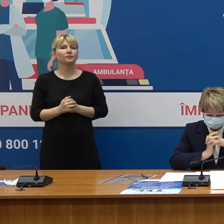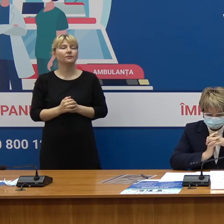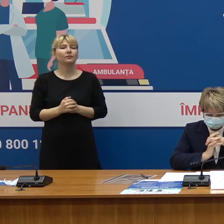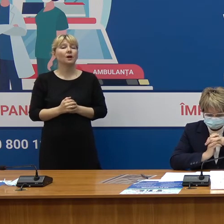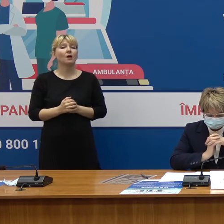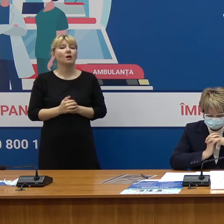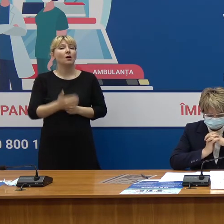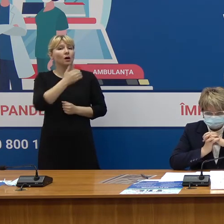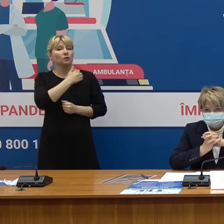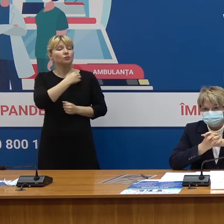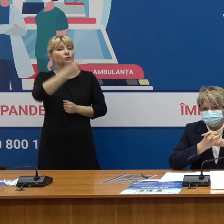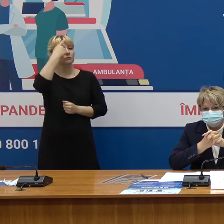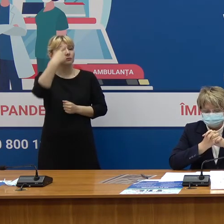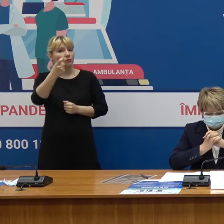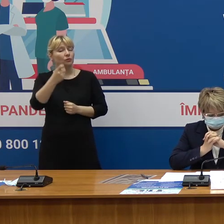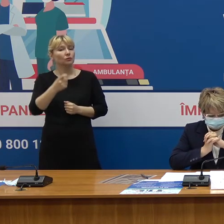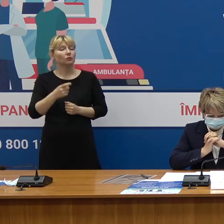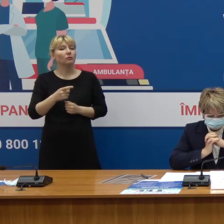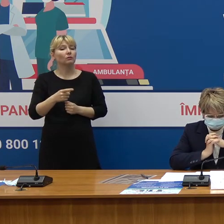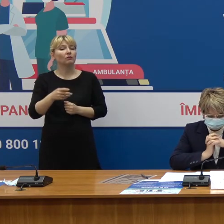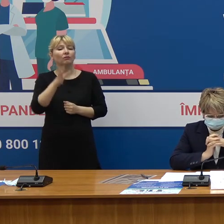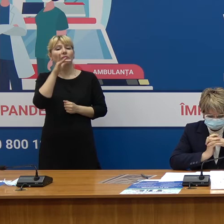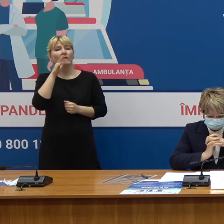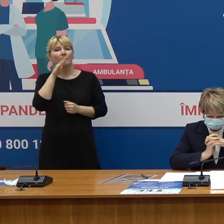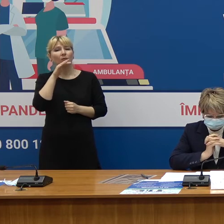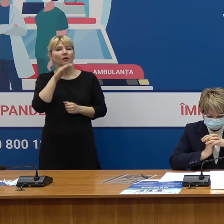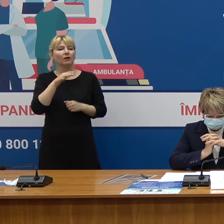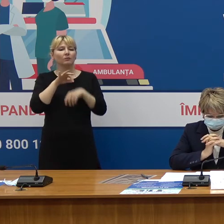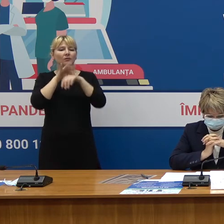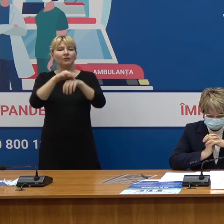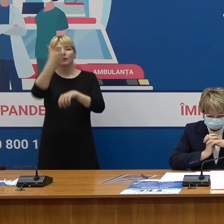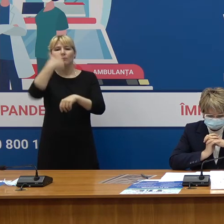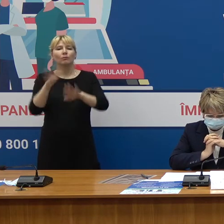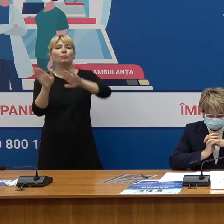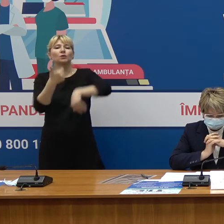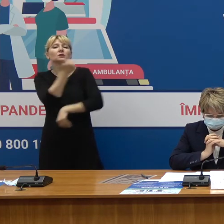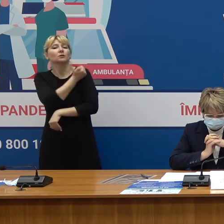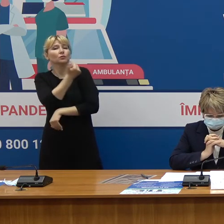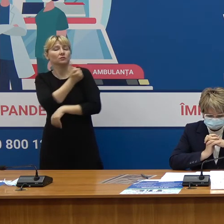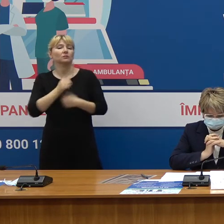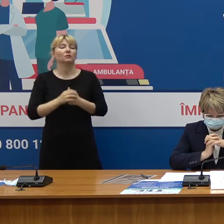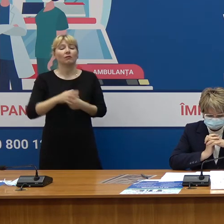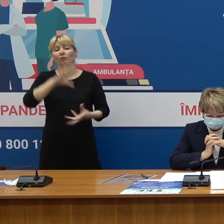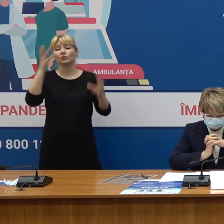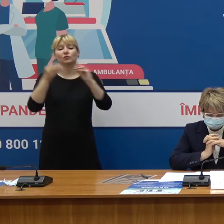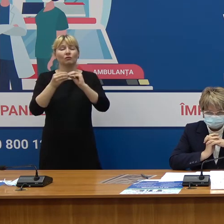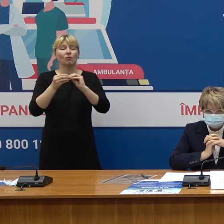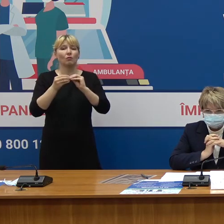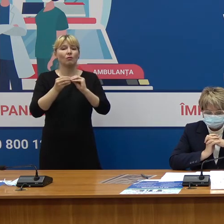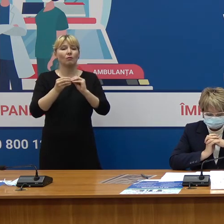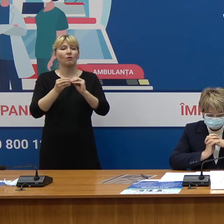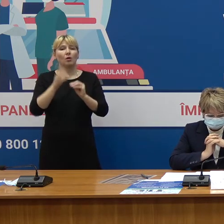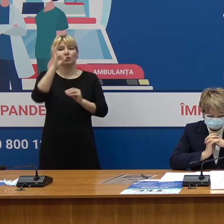Vorbind despre evenimentele adverse post-imunizări deci în total avem o proporție